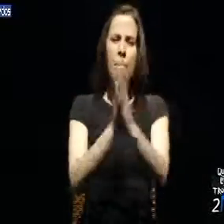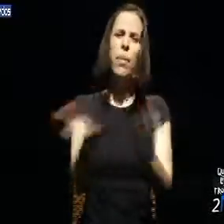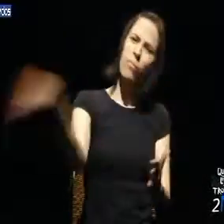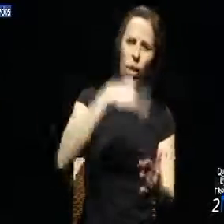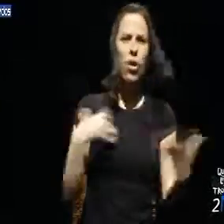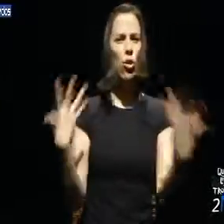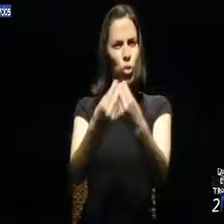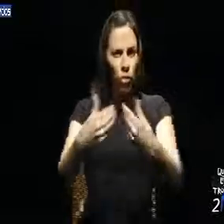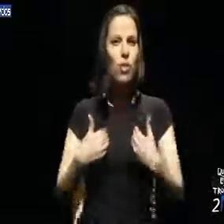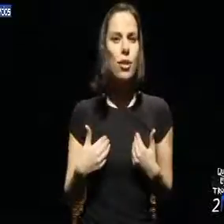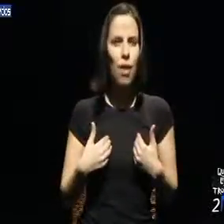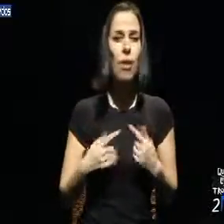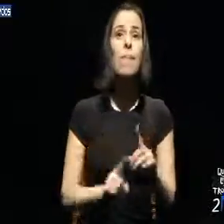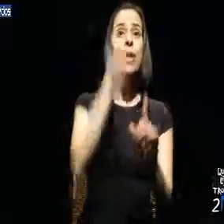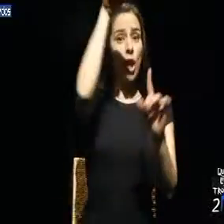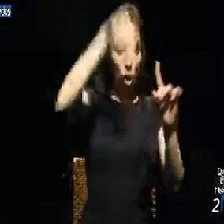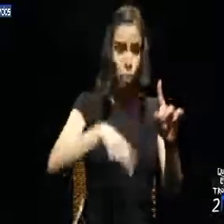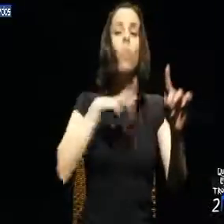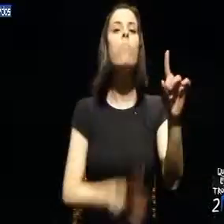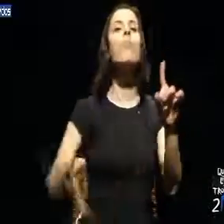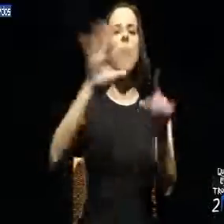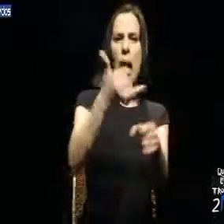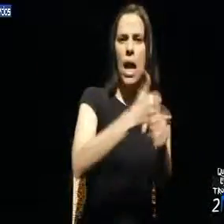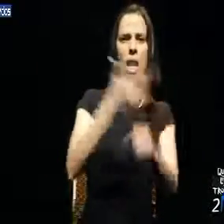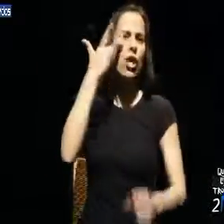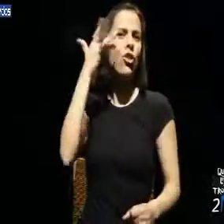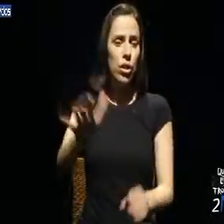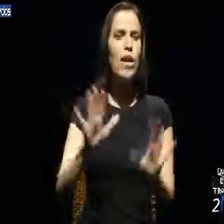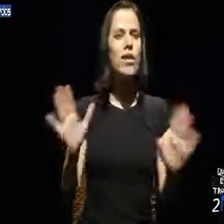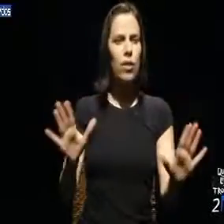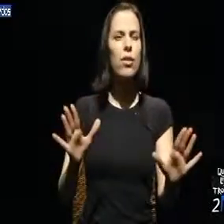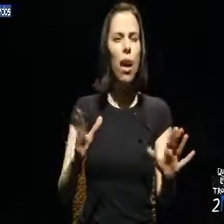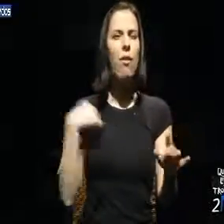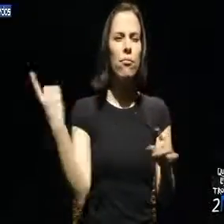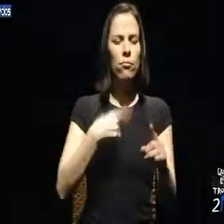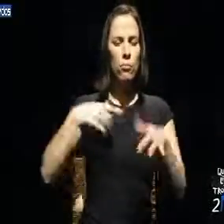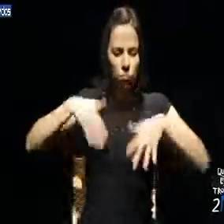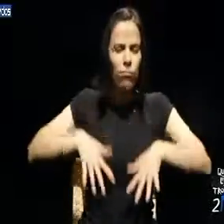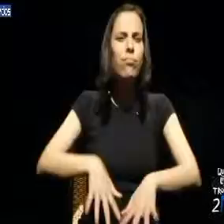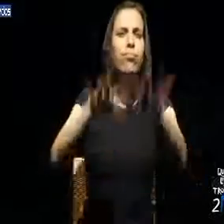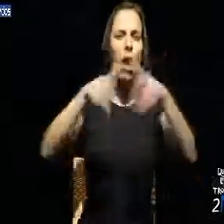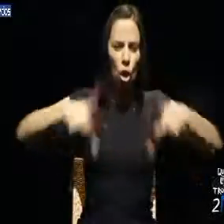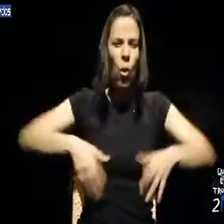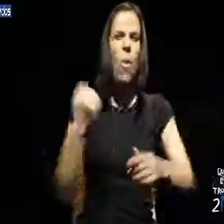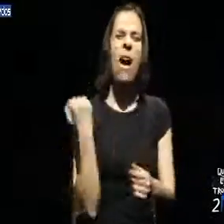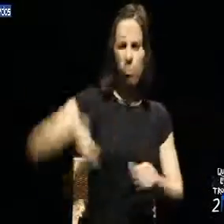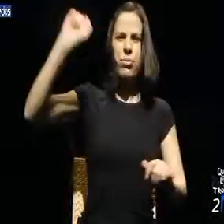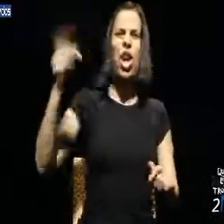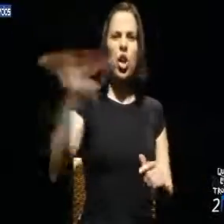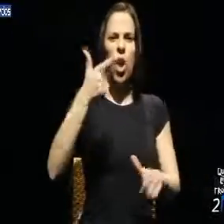juntem a nós. De norte a sul do país, nas ilhas, no estrangeiro, tomemos as ruas. Que se lixa traica, o